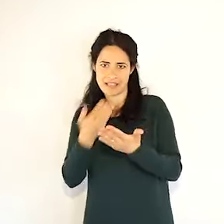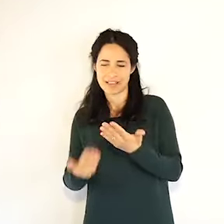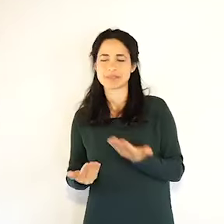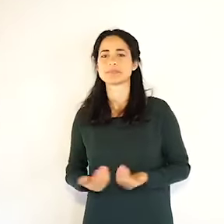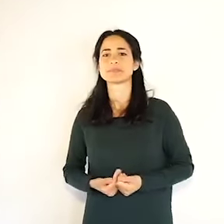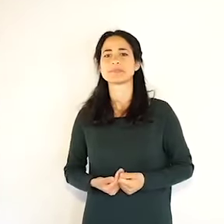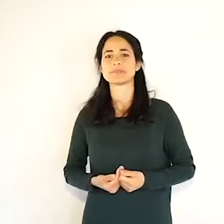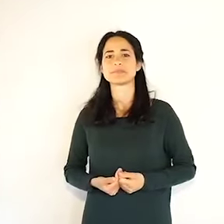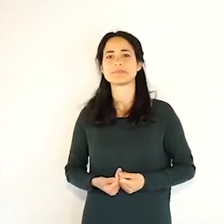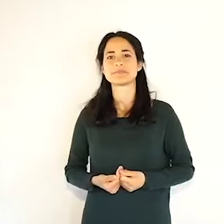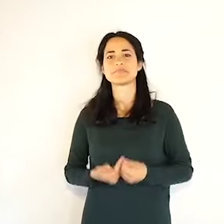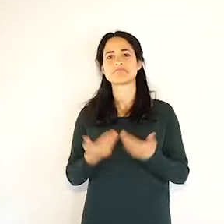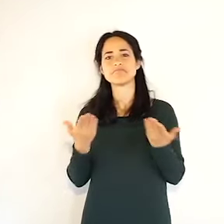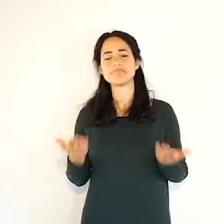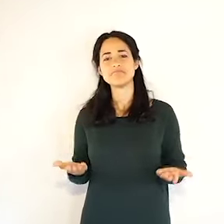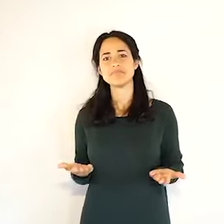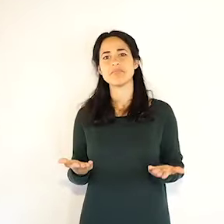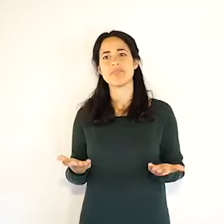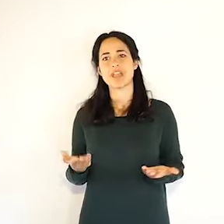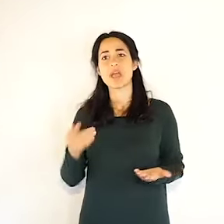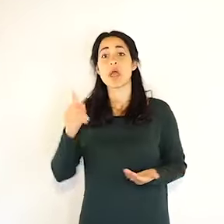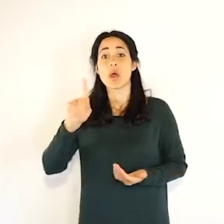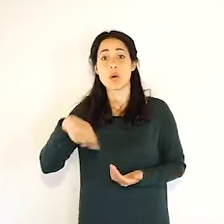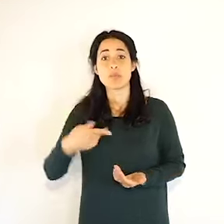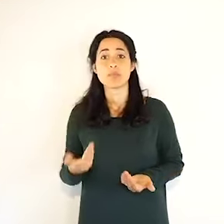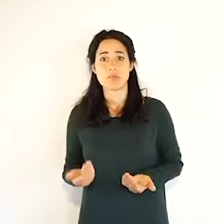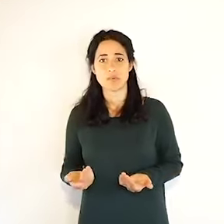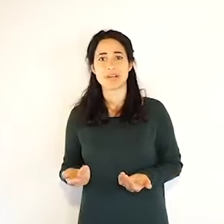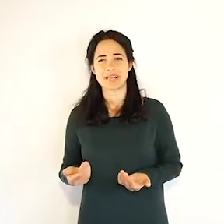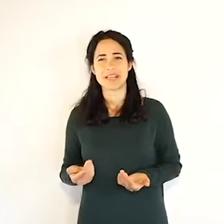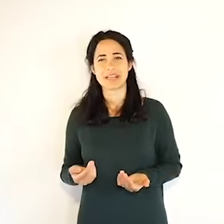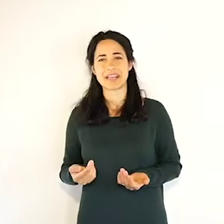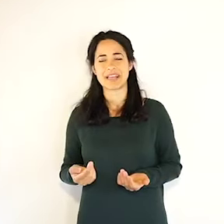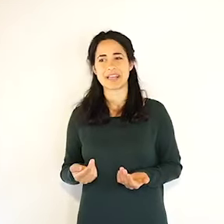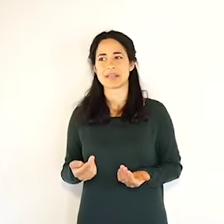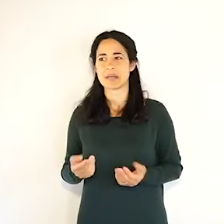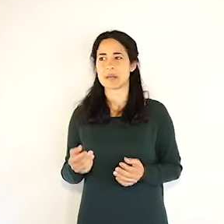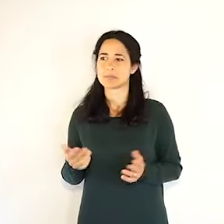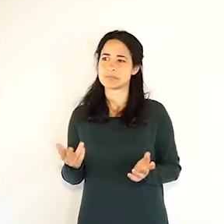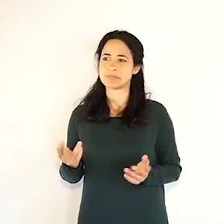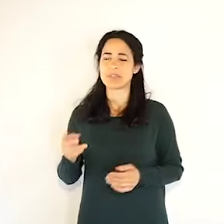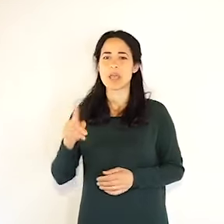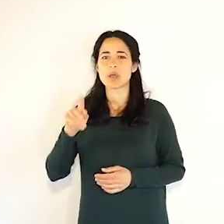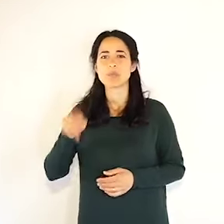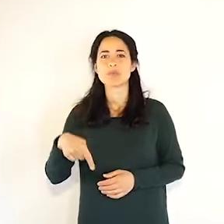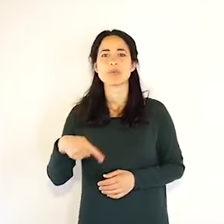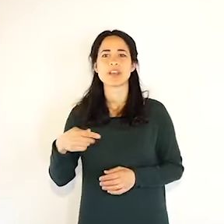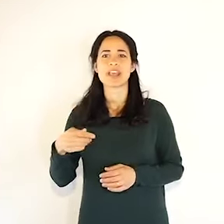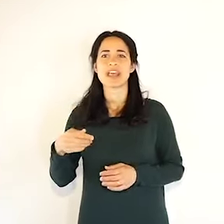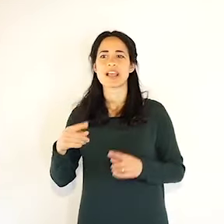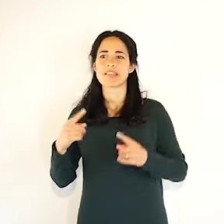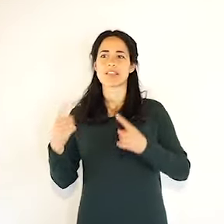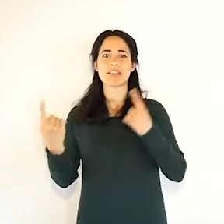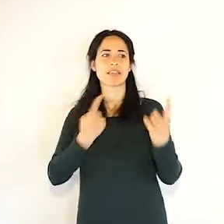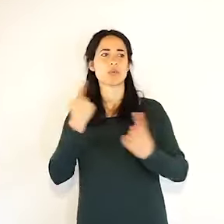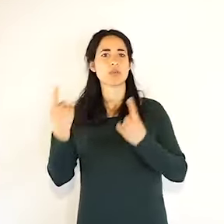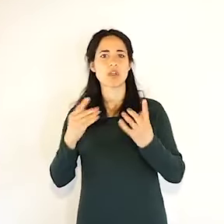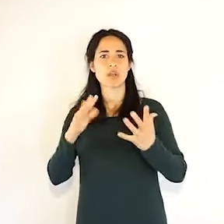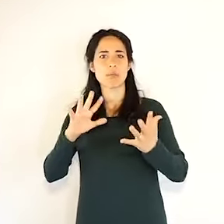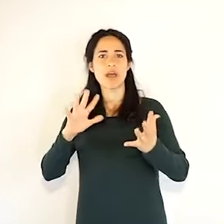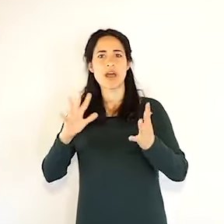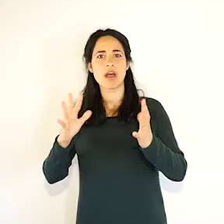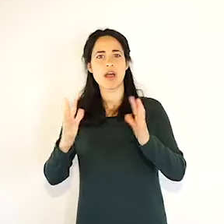Questo è un punto che stiamo esaminando in maniera approfondita e che